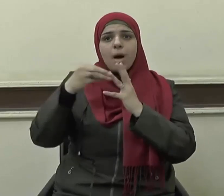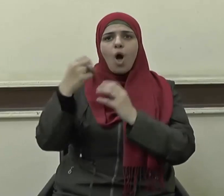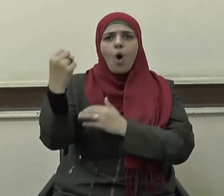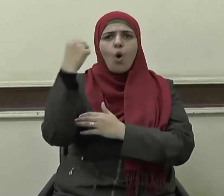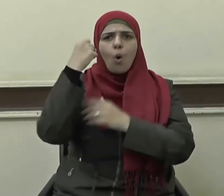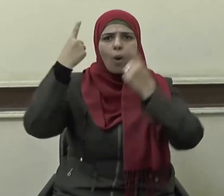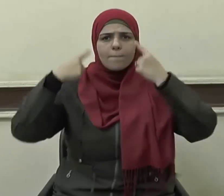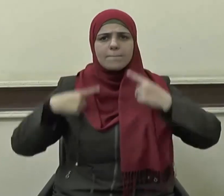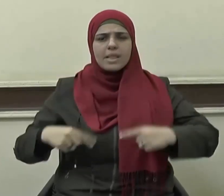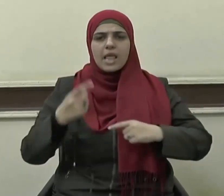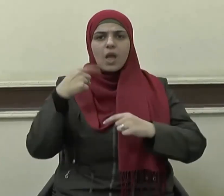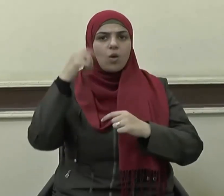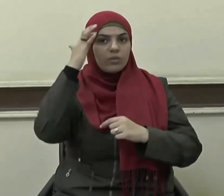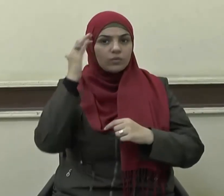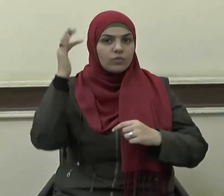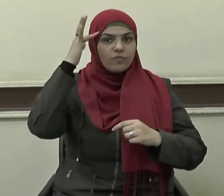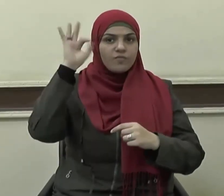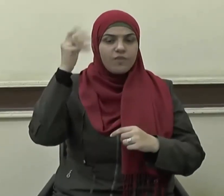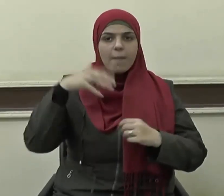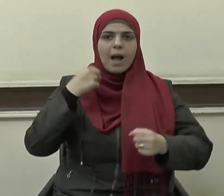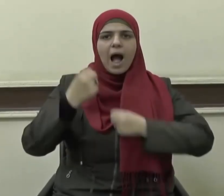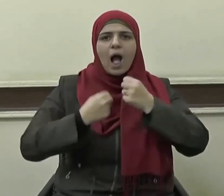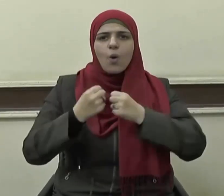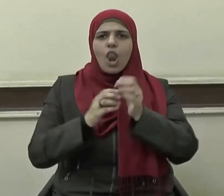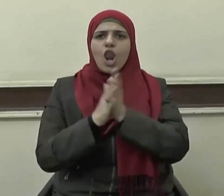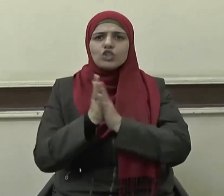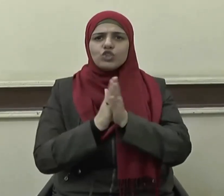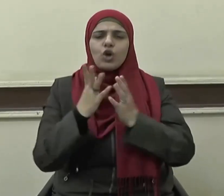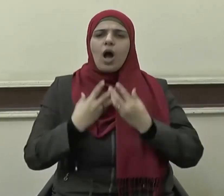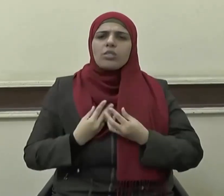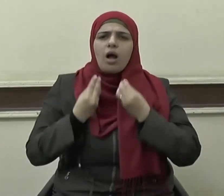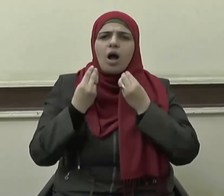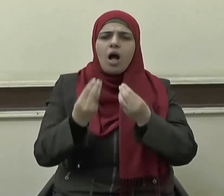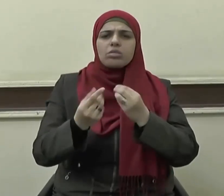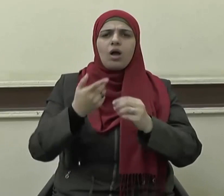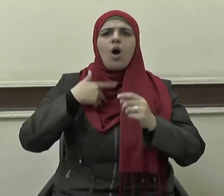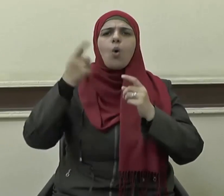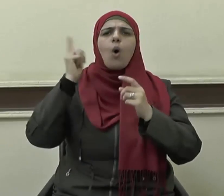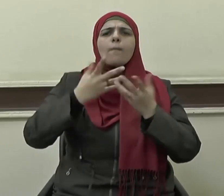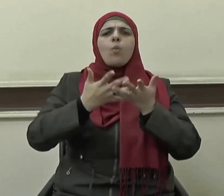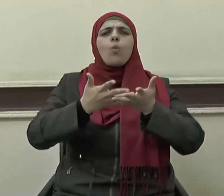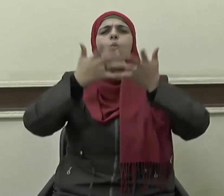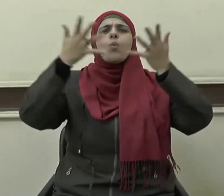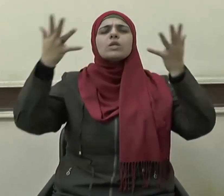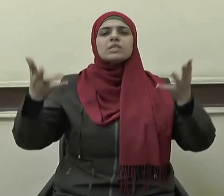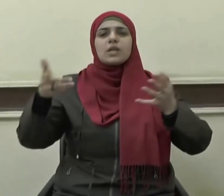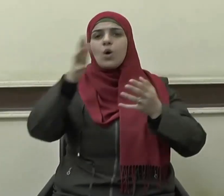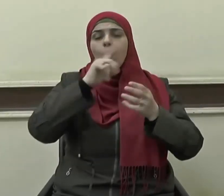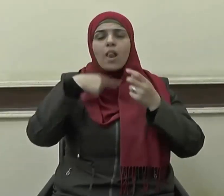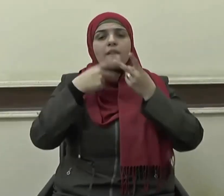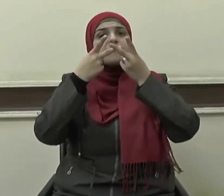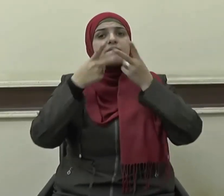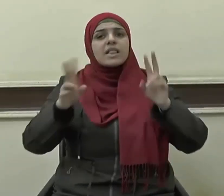والنطج والحيوية والنشاط والعطاء والآمل الواسع والانفتاح على الحياة